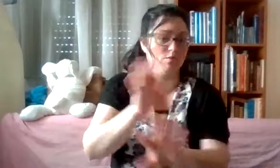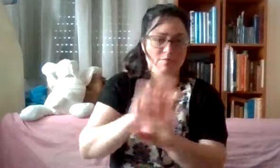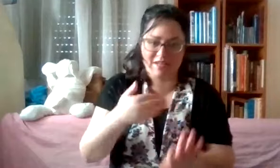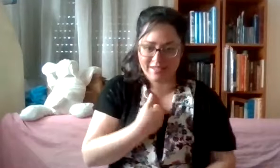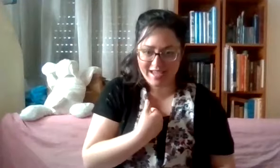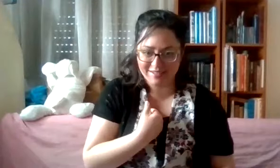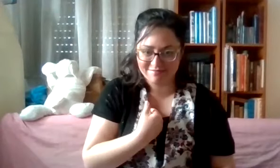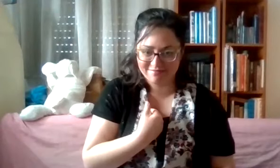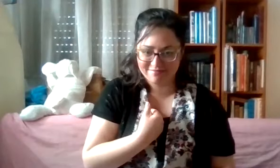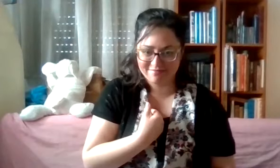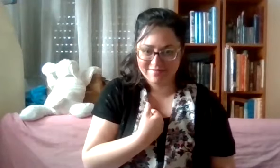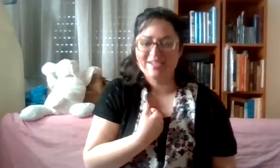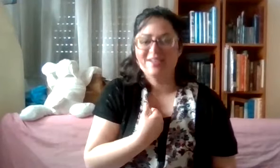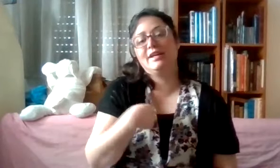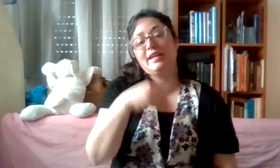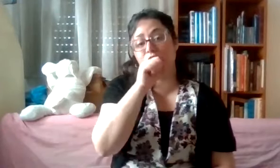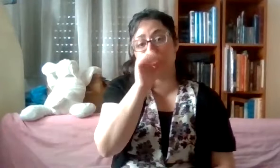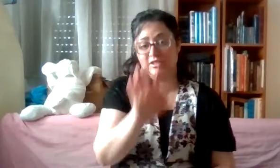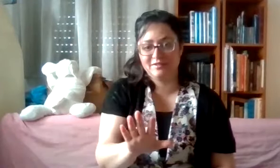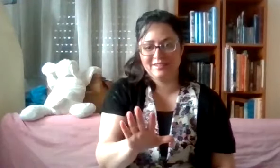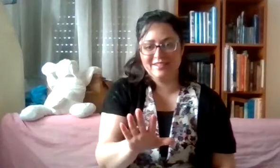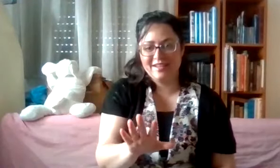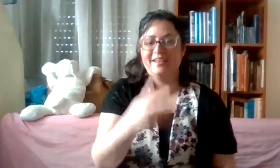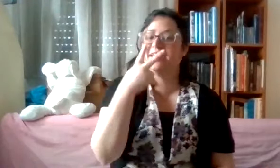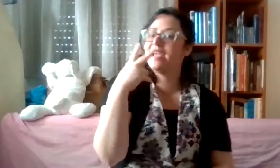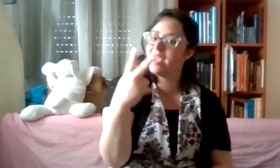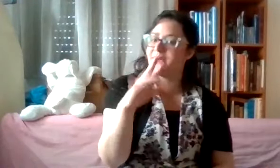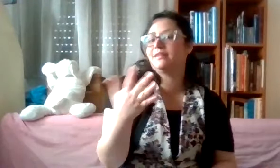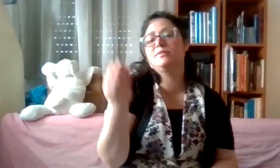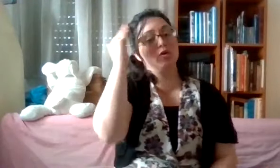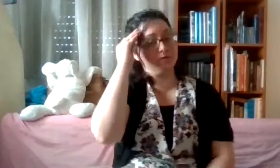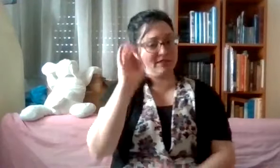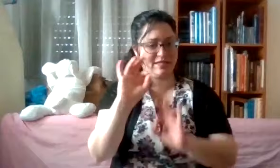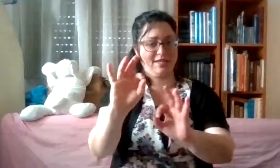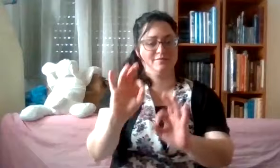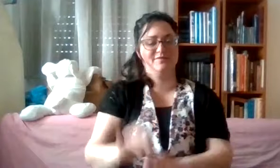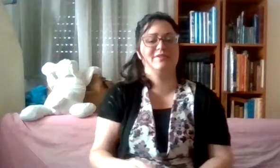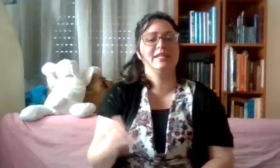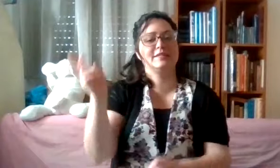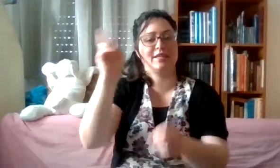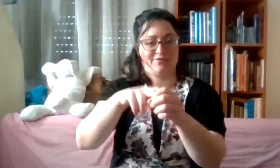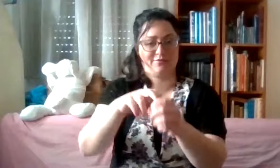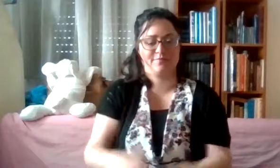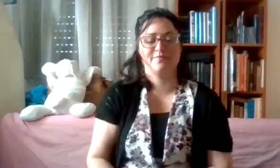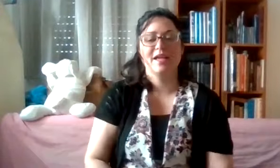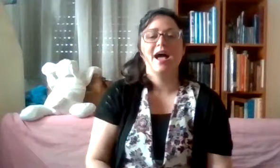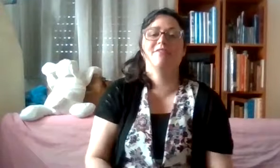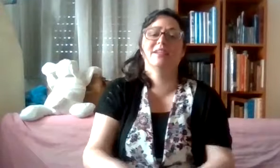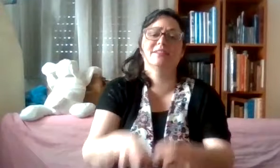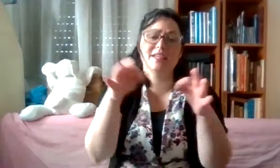בלעדיי. ואני רק אשיר. אני אראה מה אתם זוכרים, בסדר? ואני אצטרף. אבל נתחיל